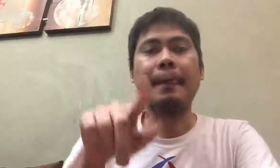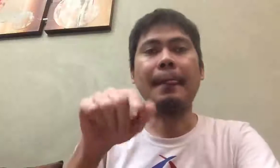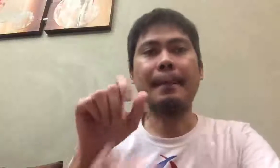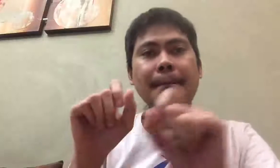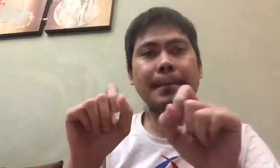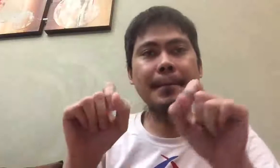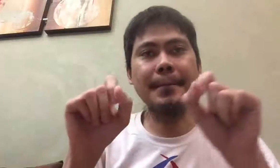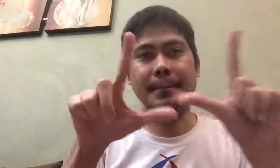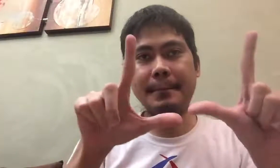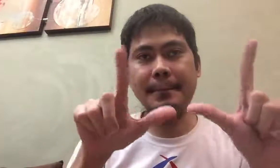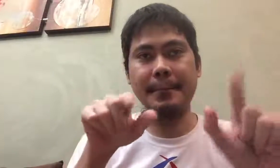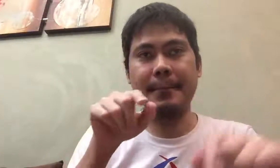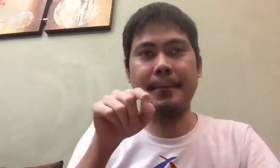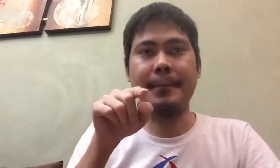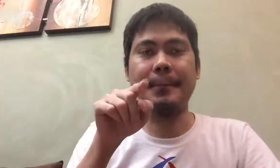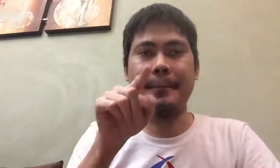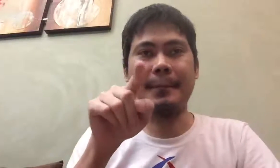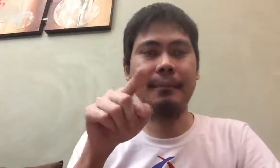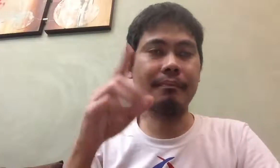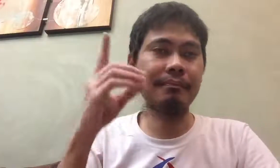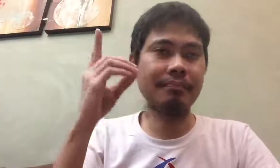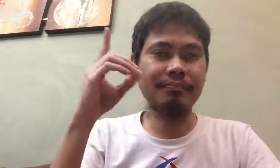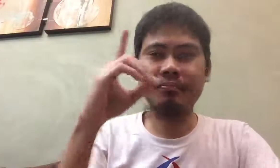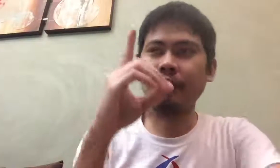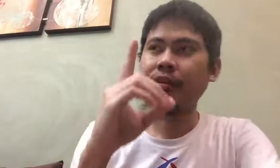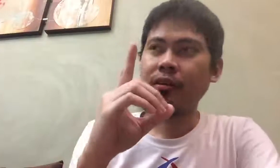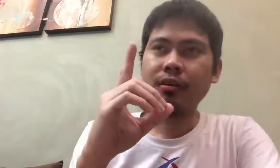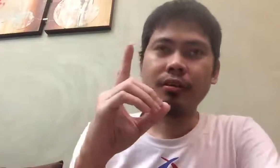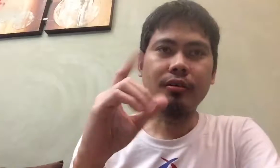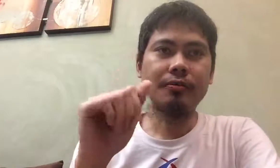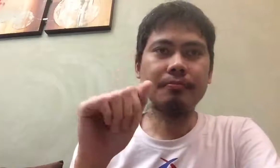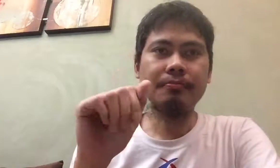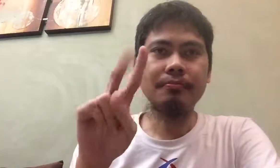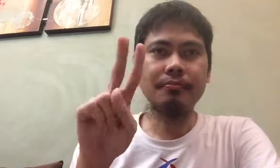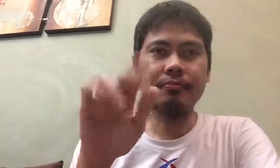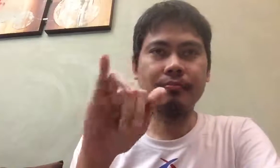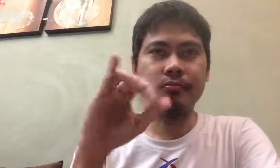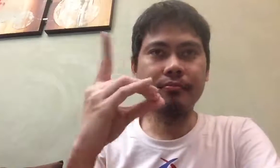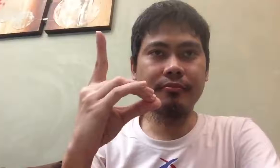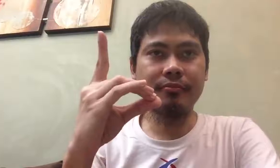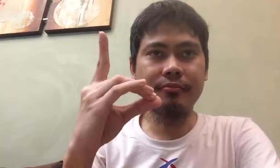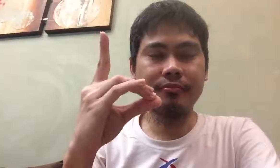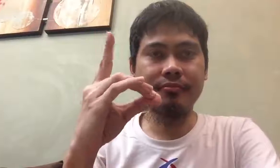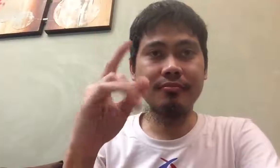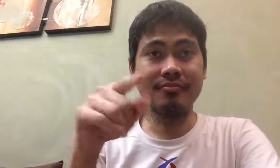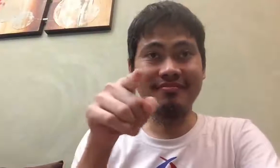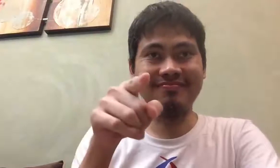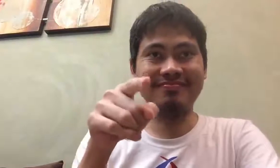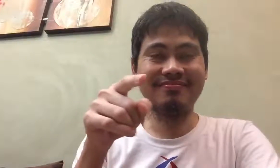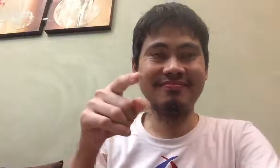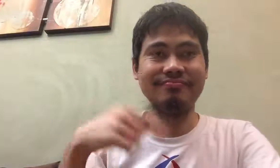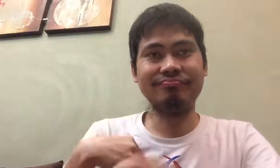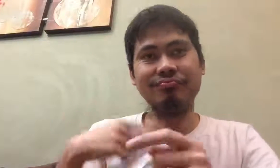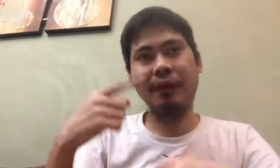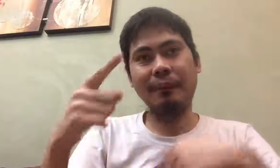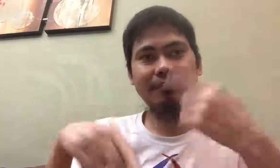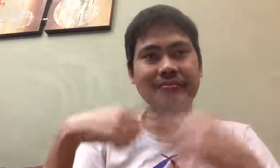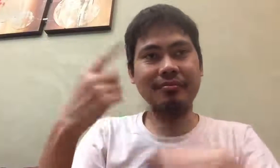Maliwanag naman ang pati-usap at paalala ng nasipinas BNP. Mga otorisa nga sasakyan na ang padadaan sa mga kalsada